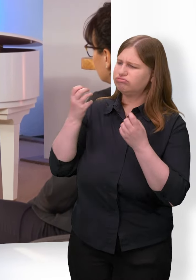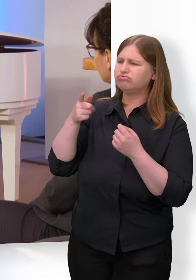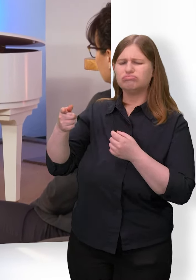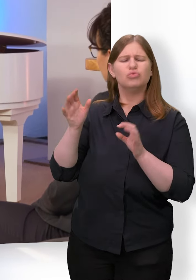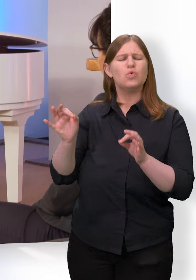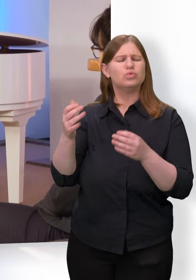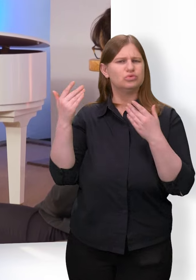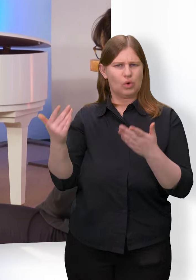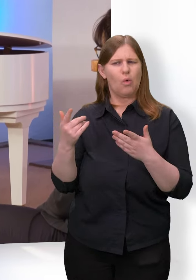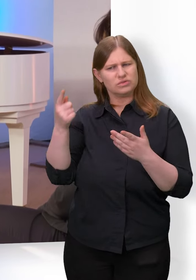Und natürlich,